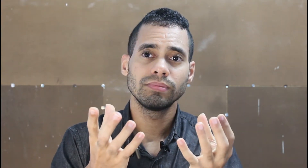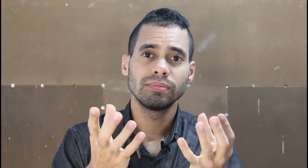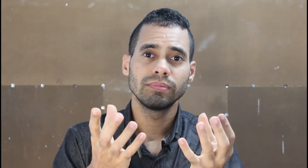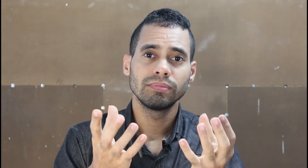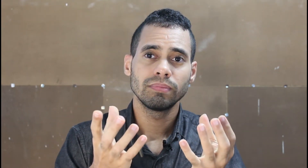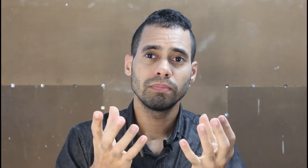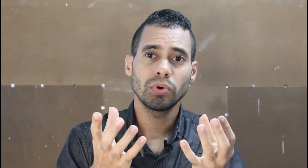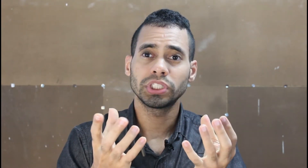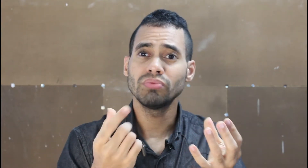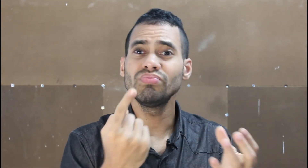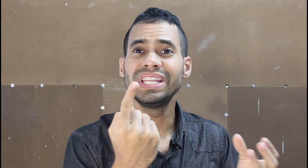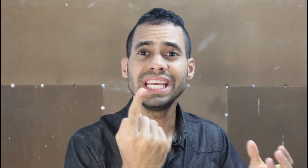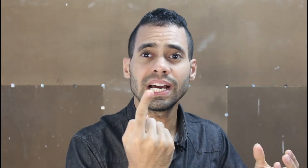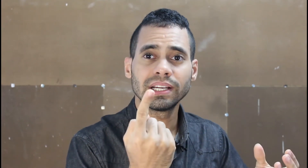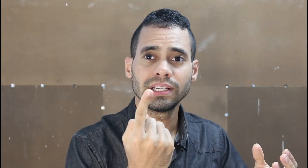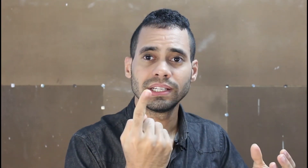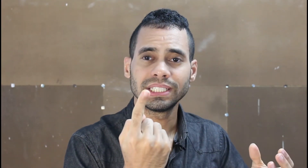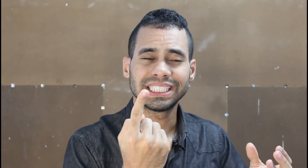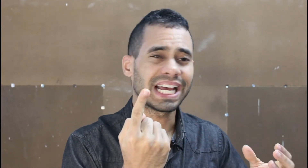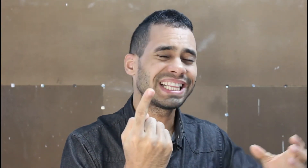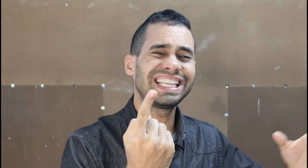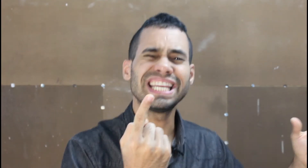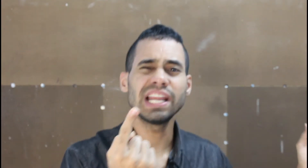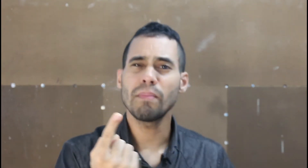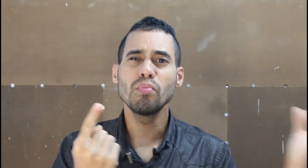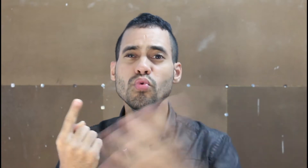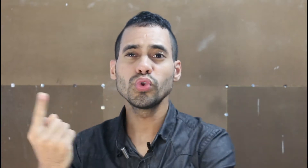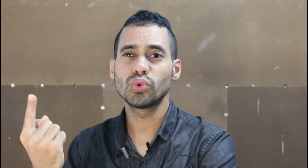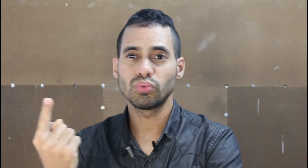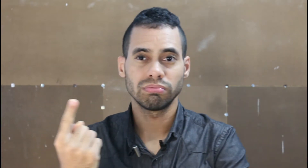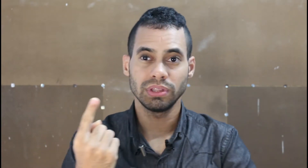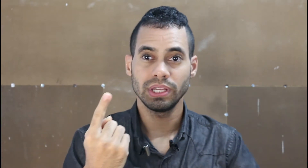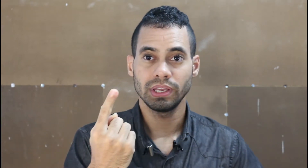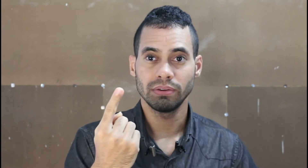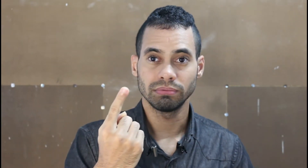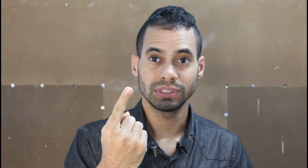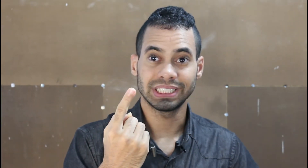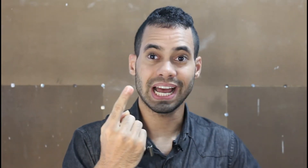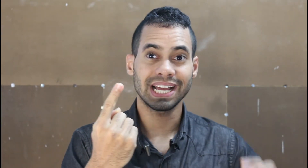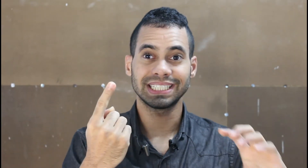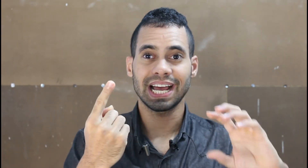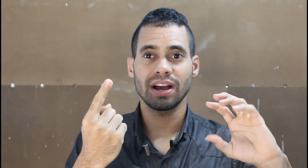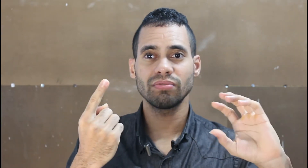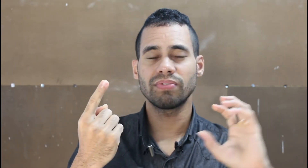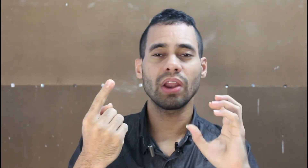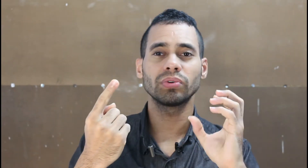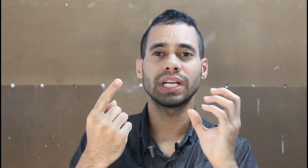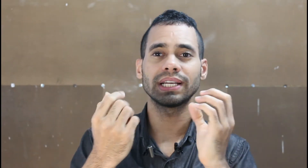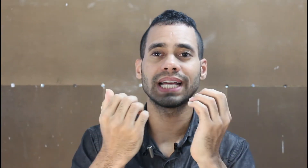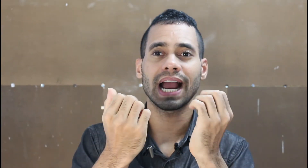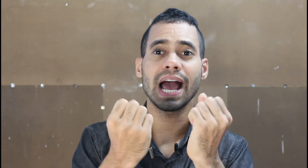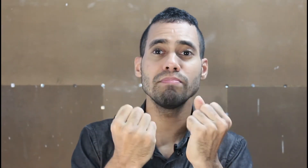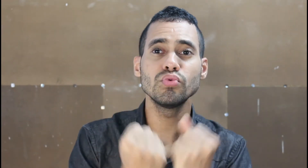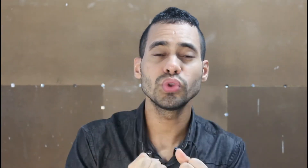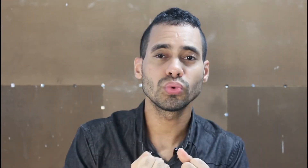Poxa, um dia já tira muito dinheiro. O valor já cai muito.